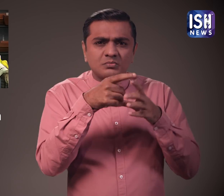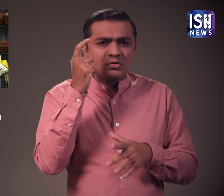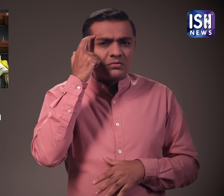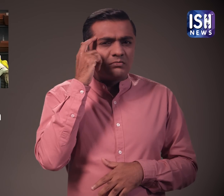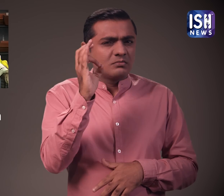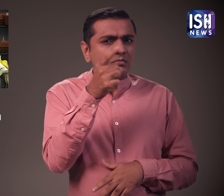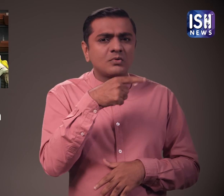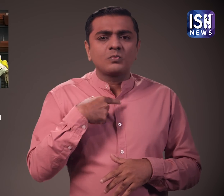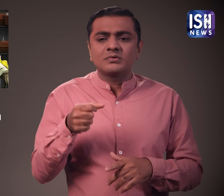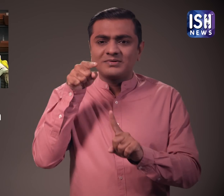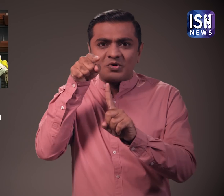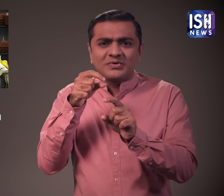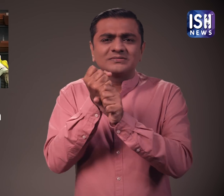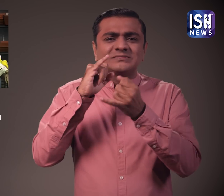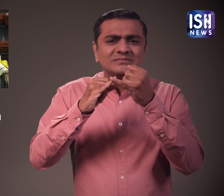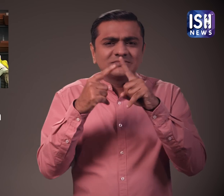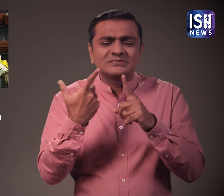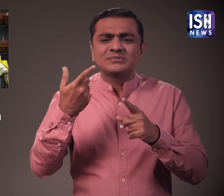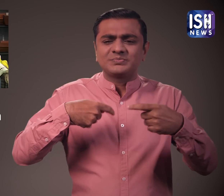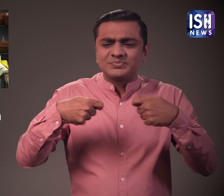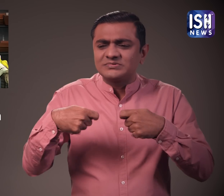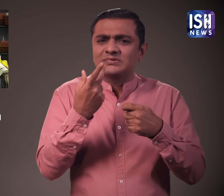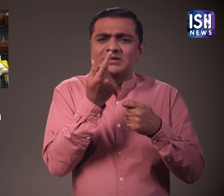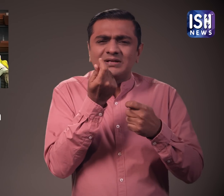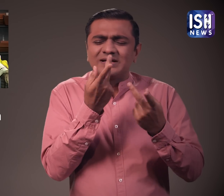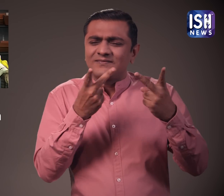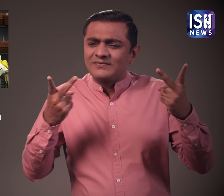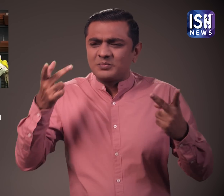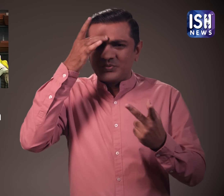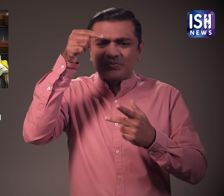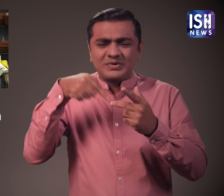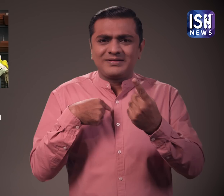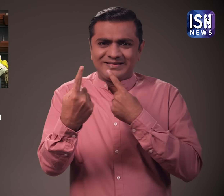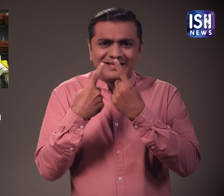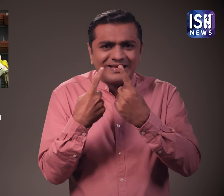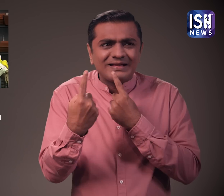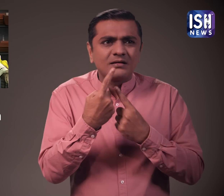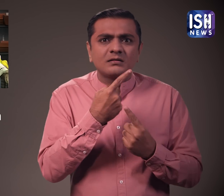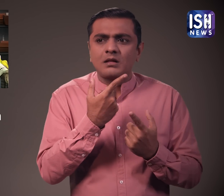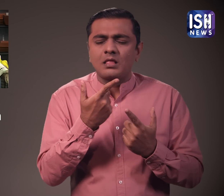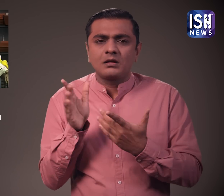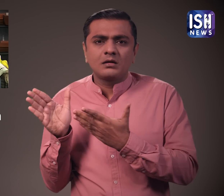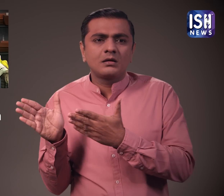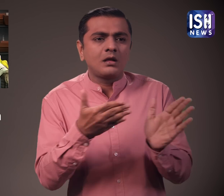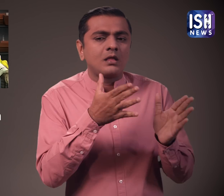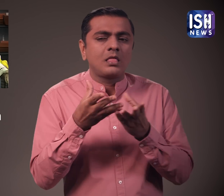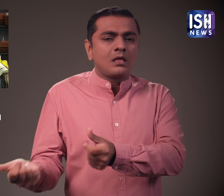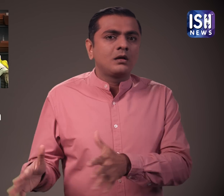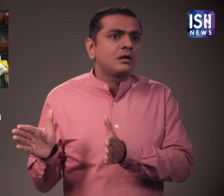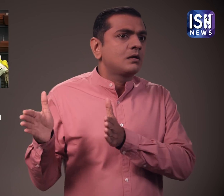GST, व्यापार, मूल्य वृद्धी और अन्या मुद्धव पर महत्वपुर्ण चंचा को